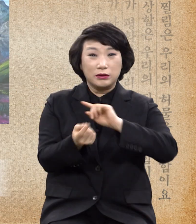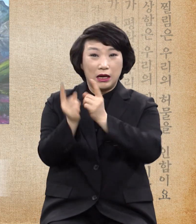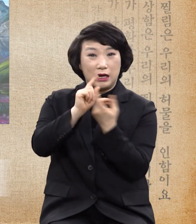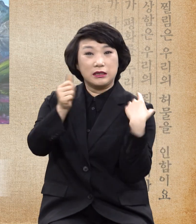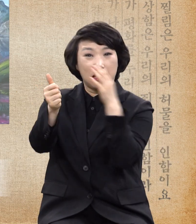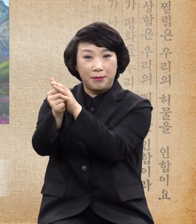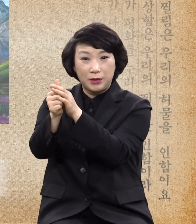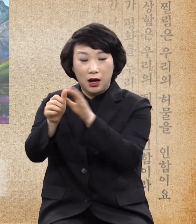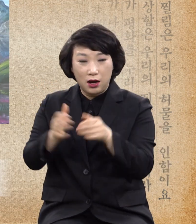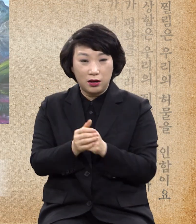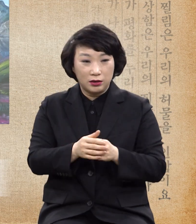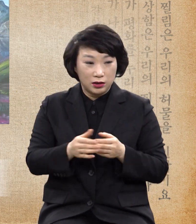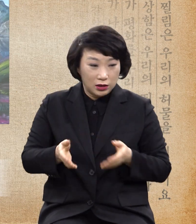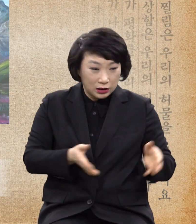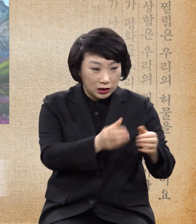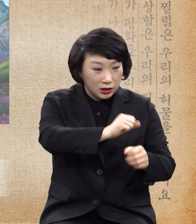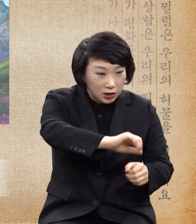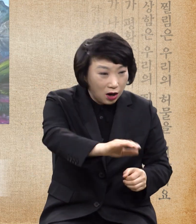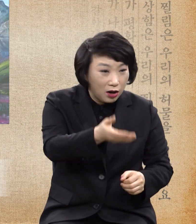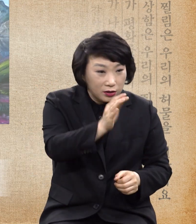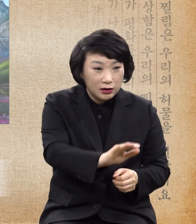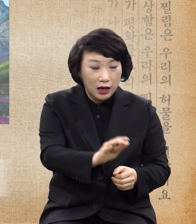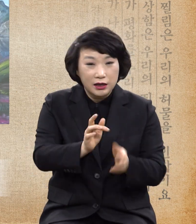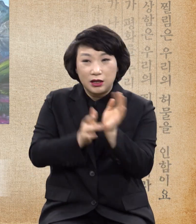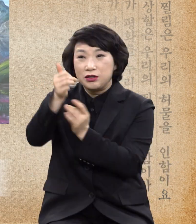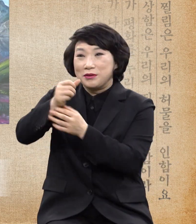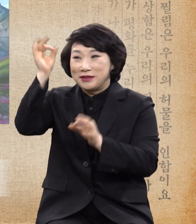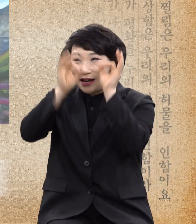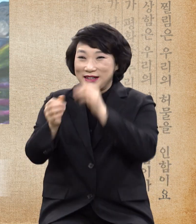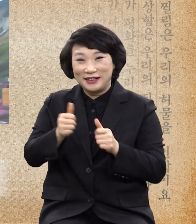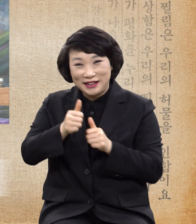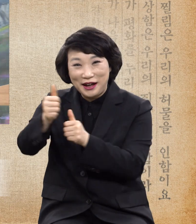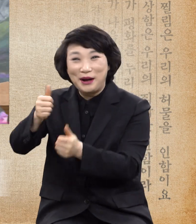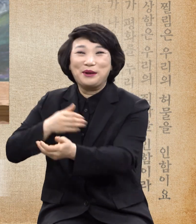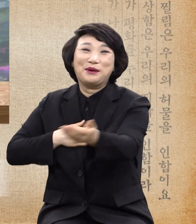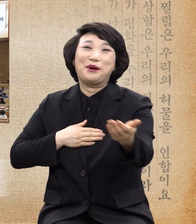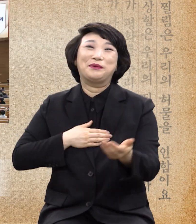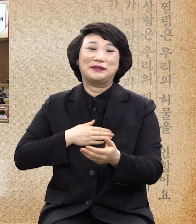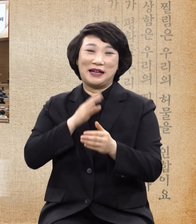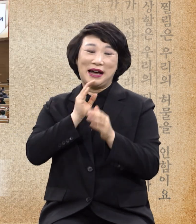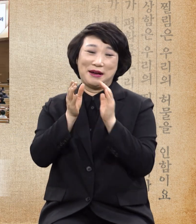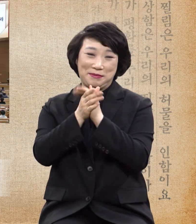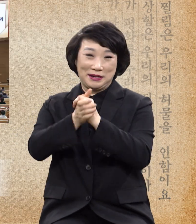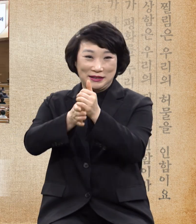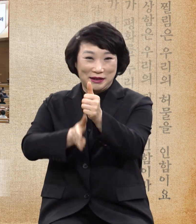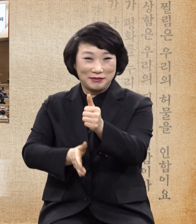찾아서 목자를 찾아 예수 따라가시는 분 아멘합시다 할렐루야